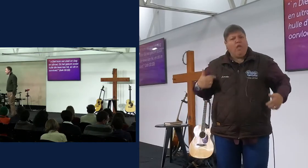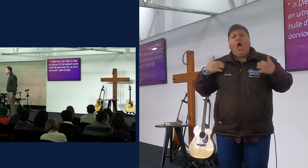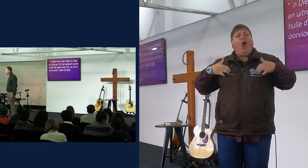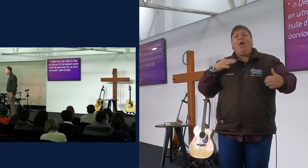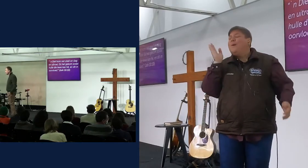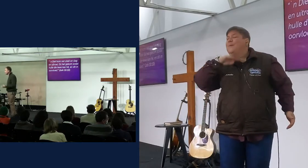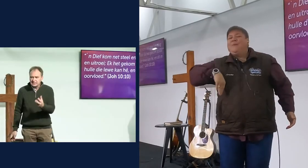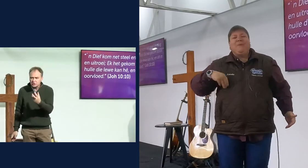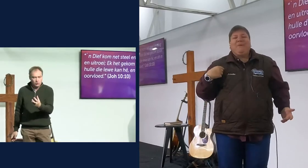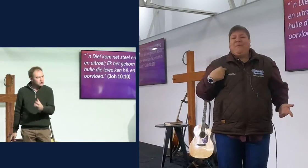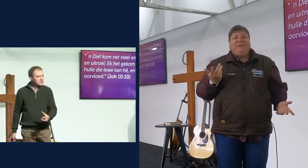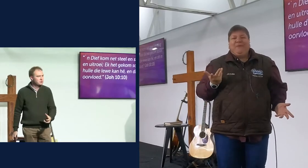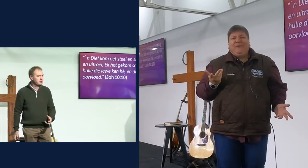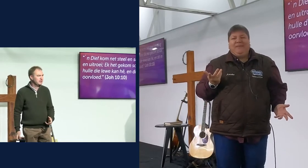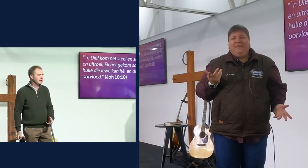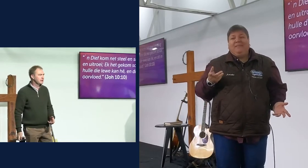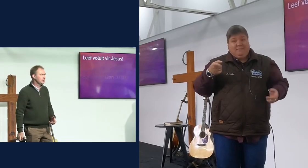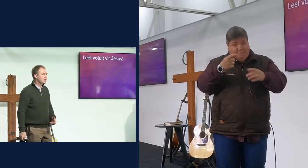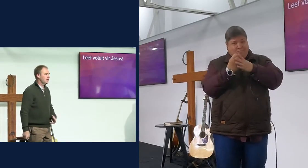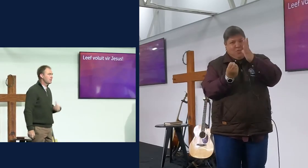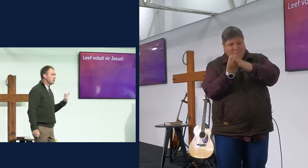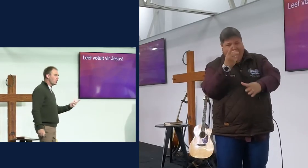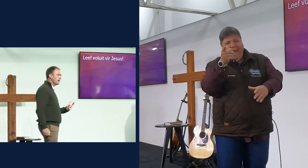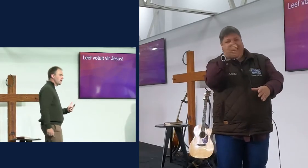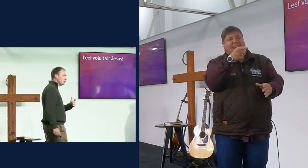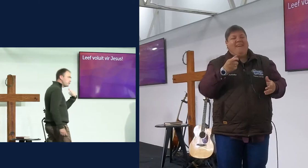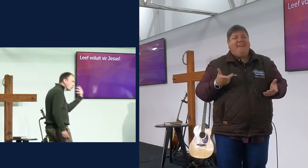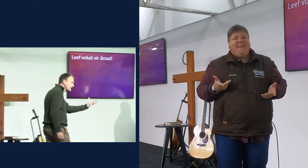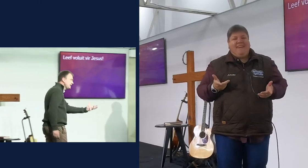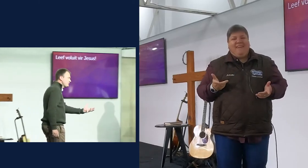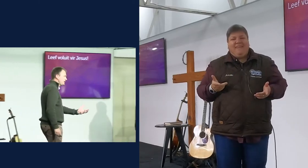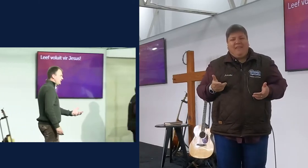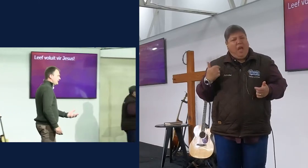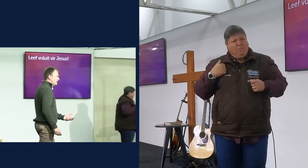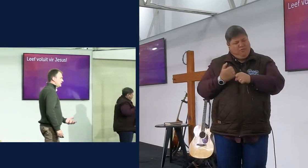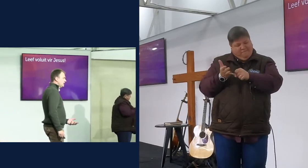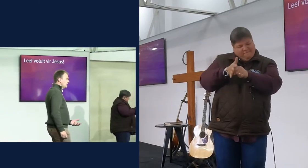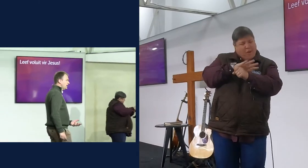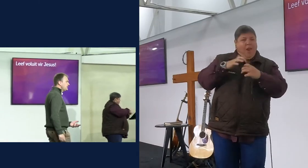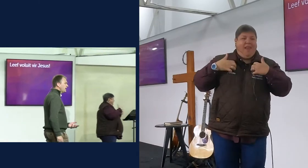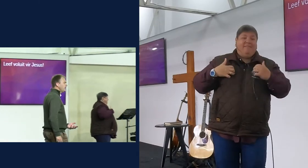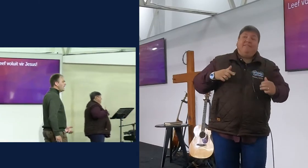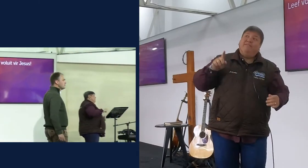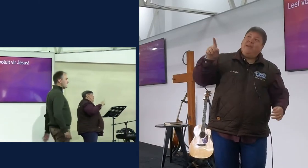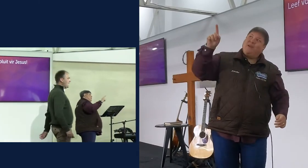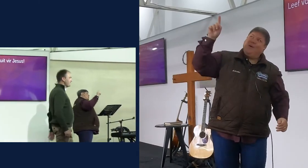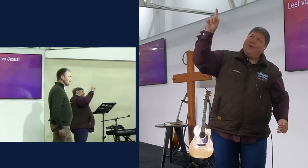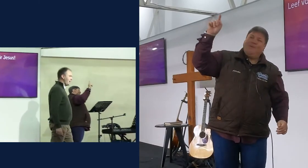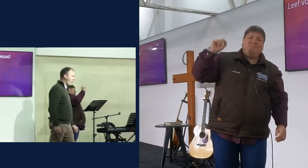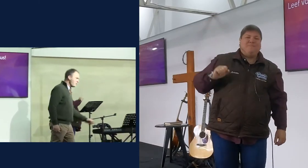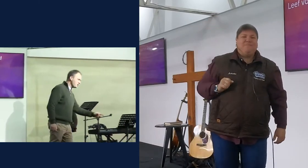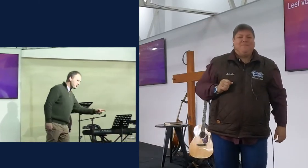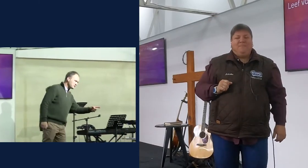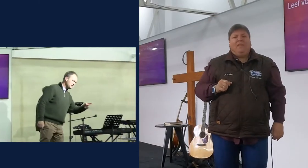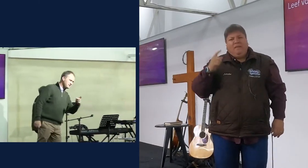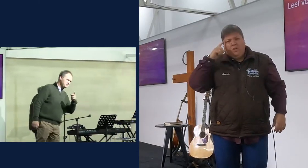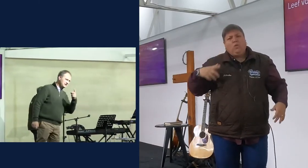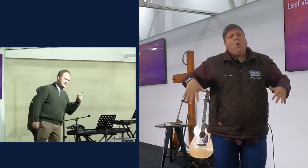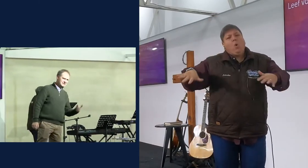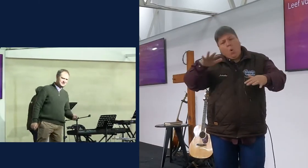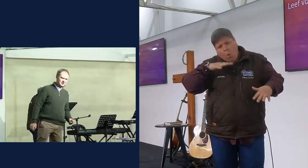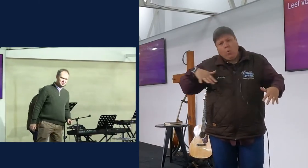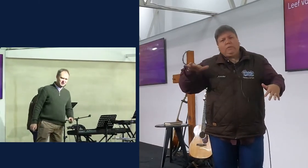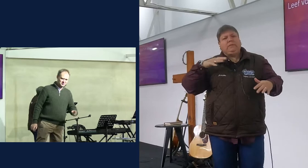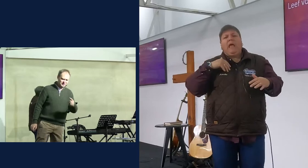nie gelukkig wees, nie, en dis hoe kom ons hier moet begin, ek moet daai volheid leef vir die heren, en, en, ouwens, ek weet allmaal van ons hier,